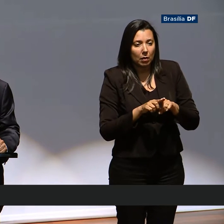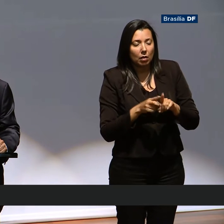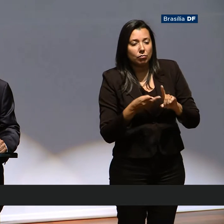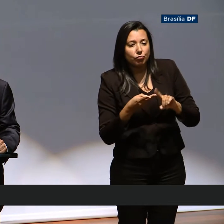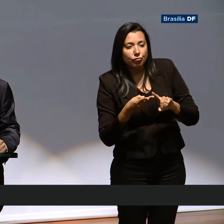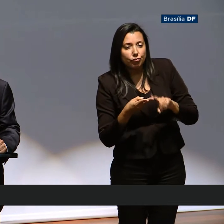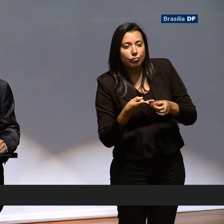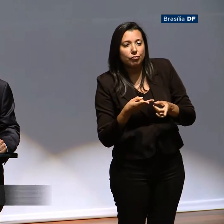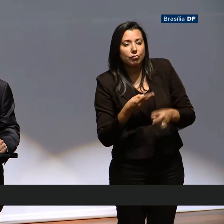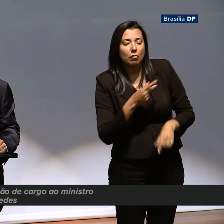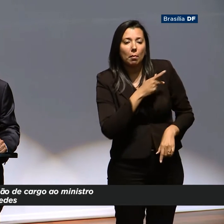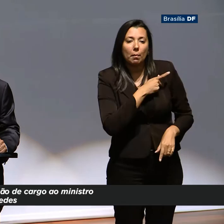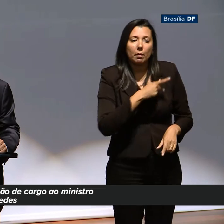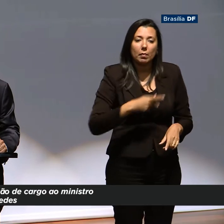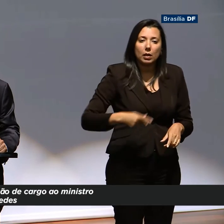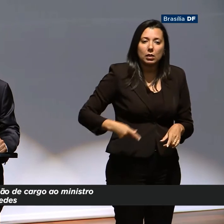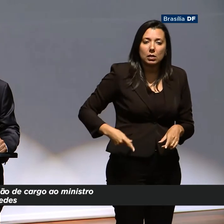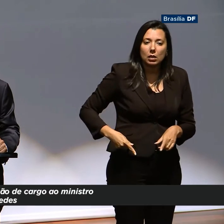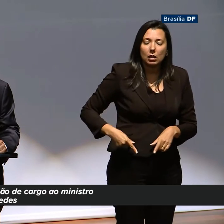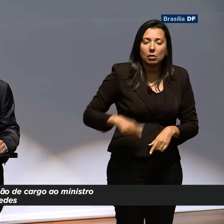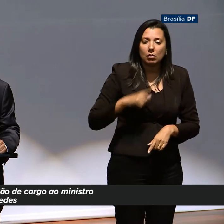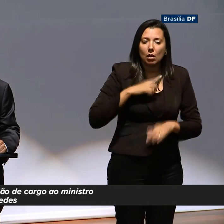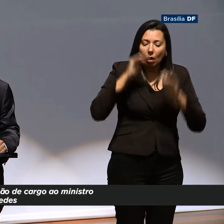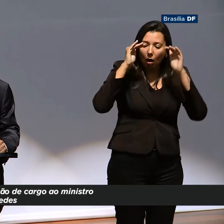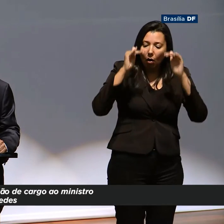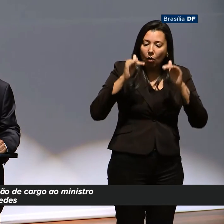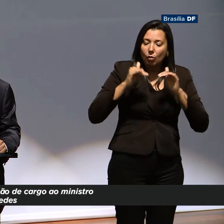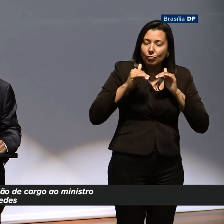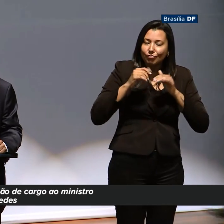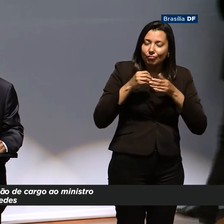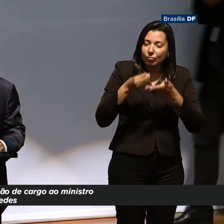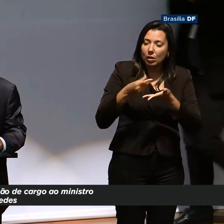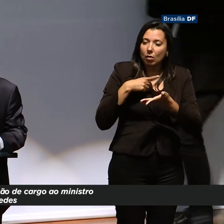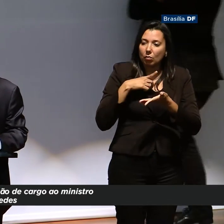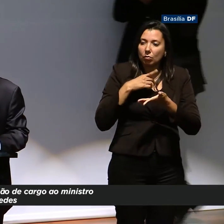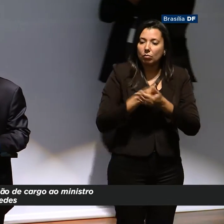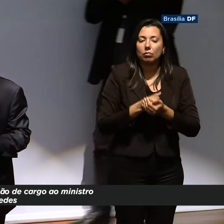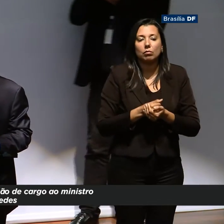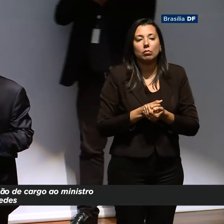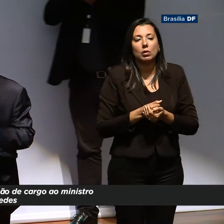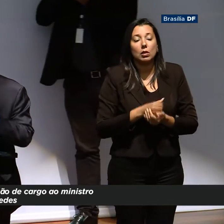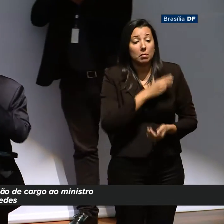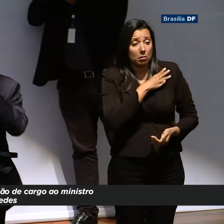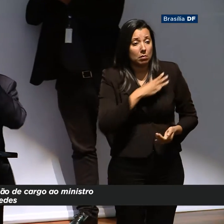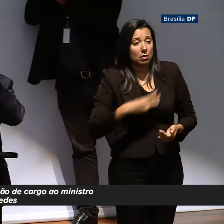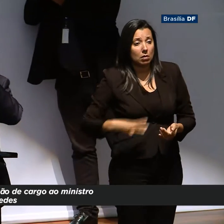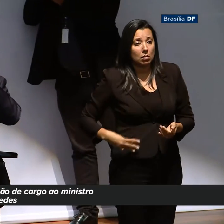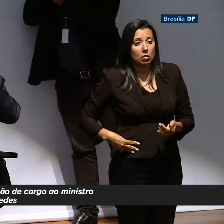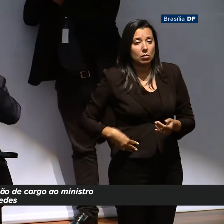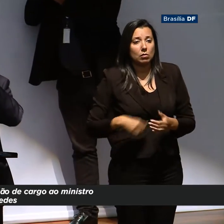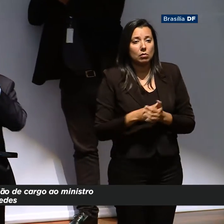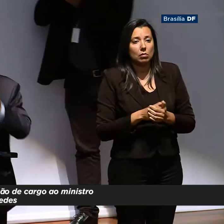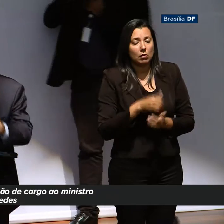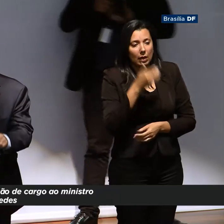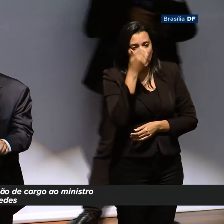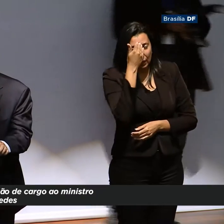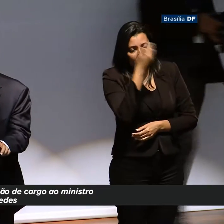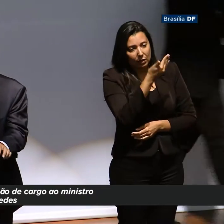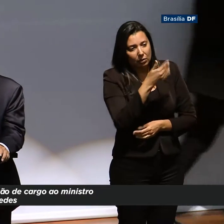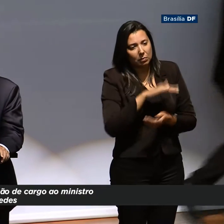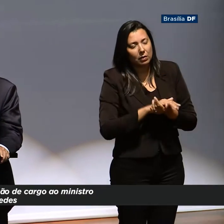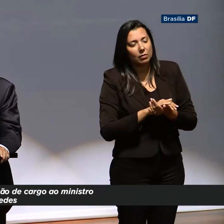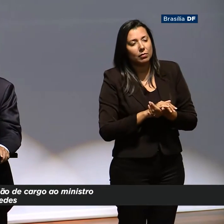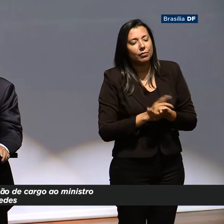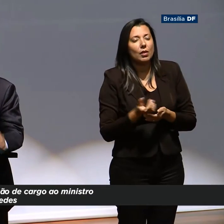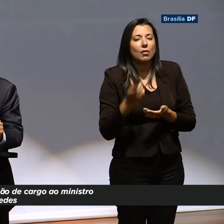pela honra de me ter indicado para o cargo. Esse agradecimento vem após um